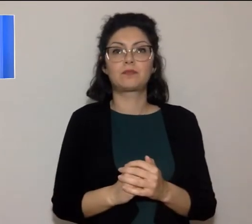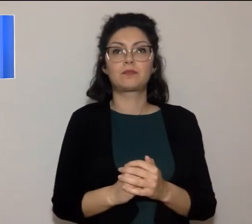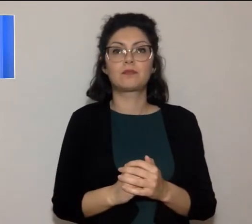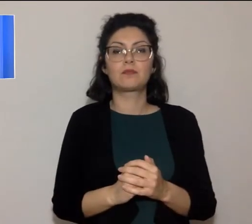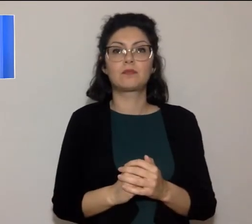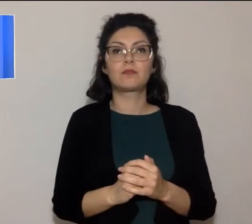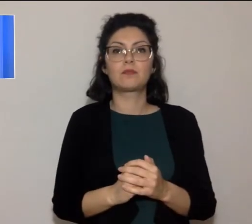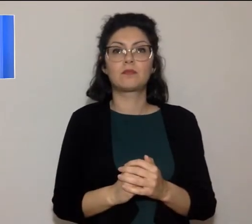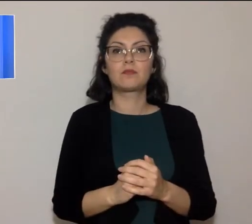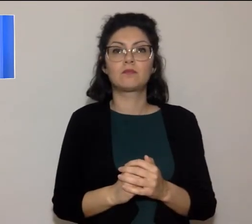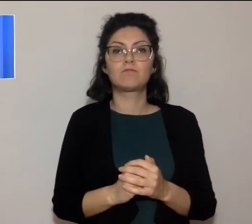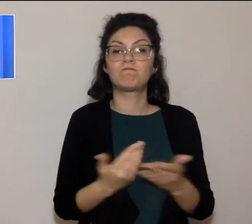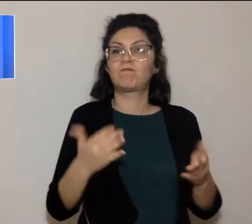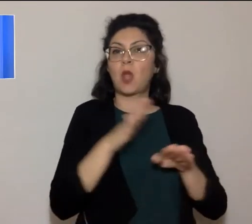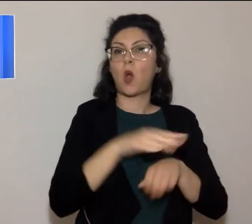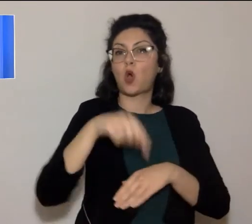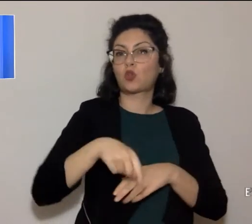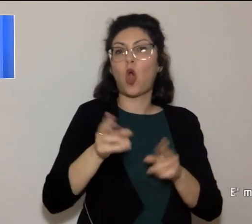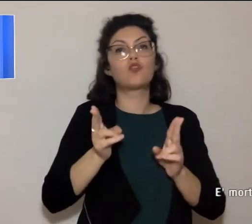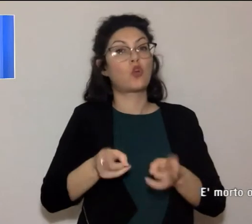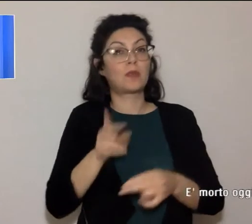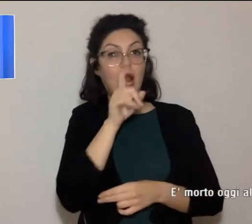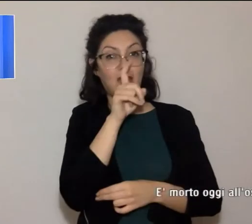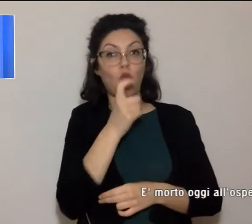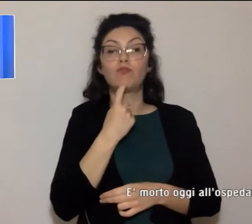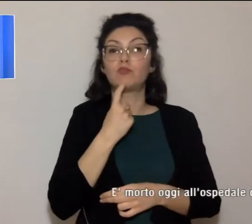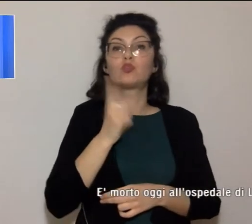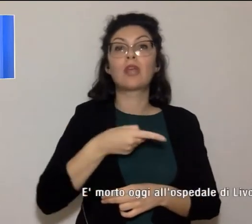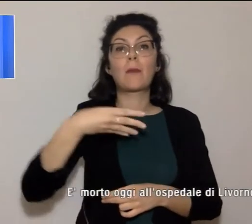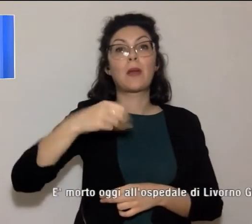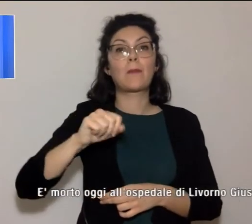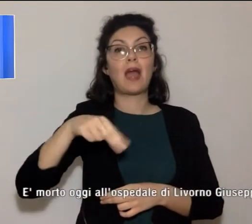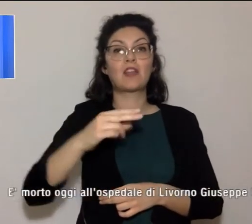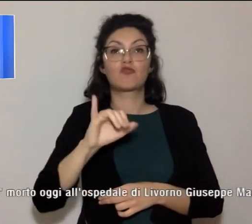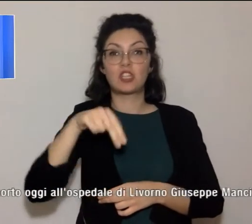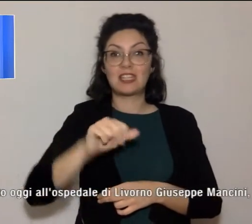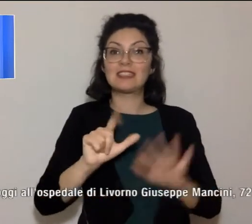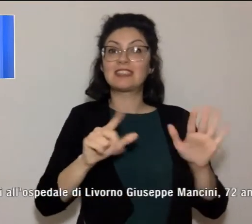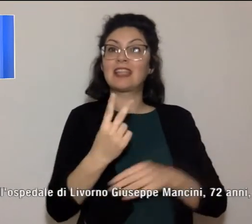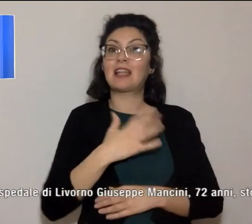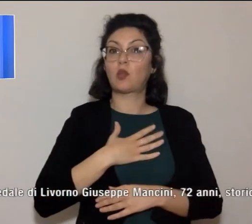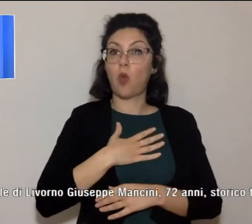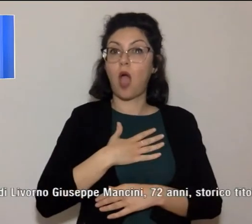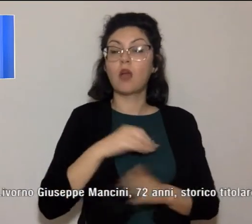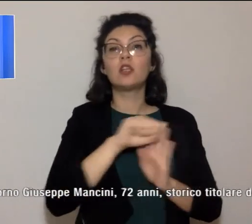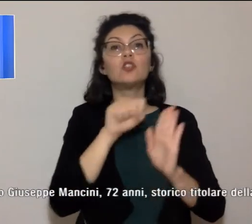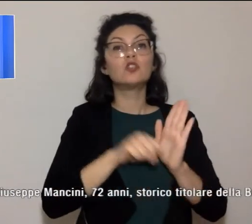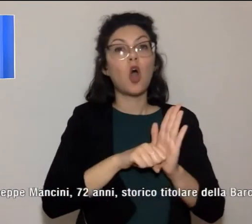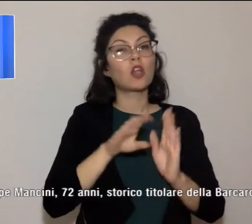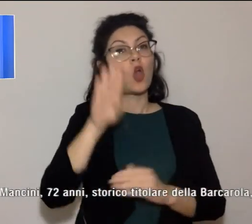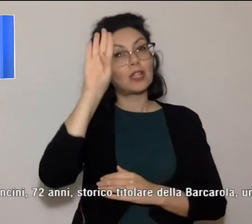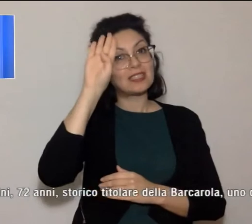È morto oggi all'ospedale di Livorno Giuseppe Mancini, 72 anni, storico titolare della